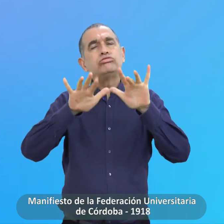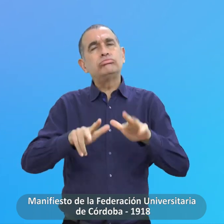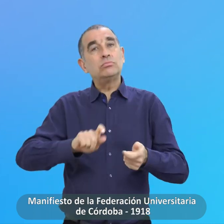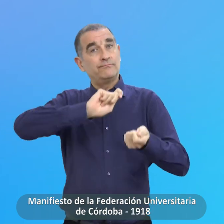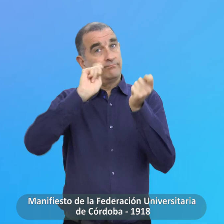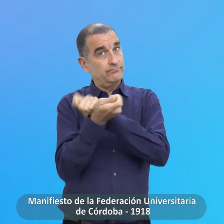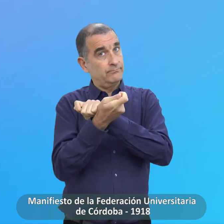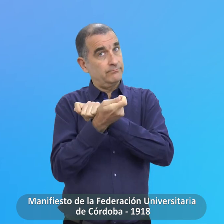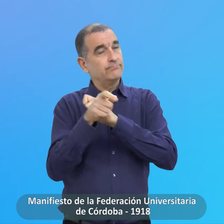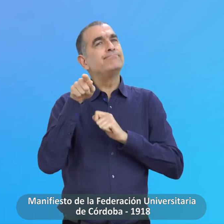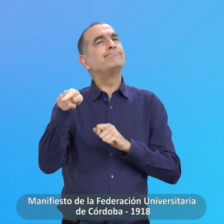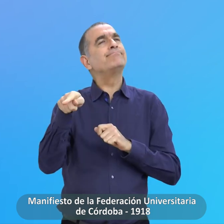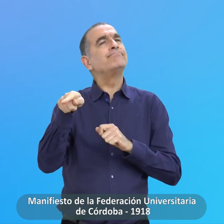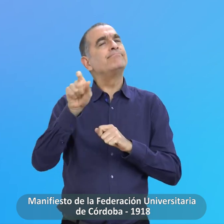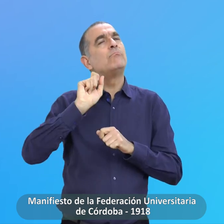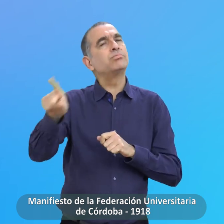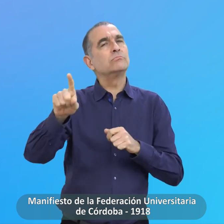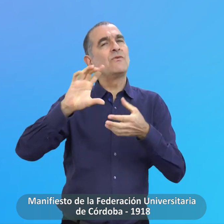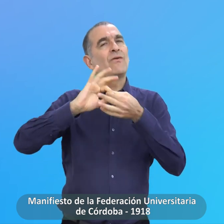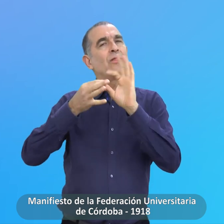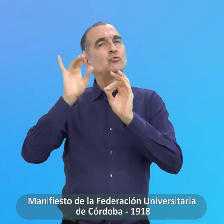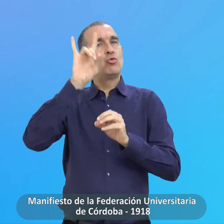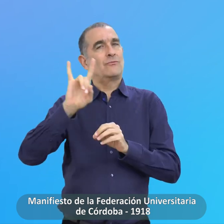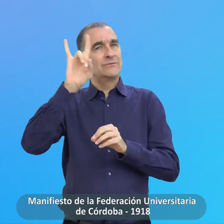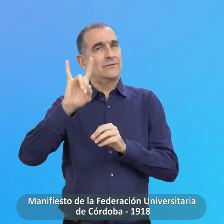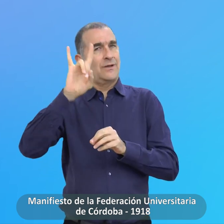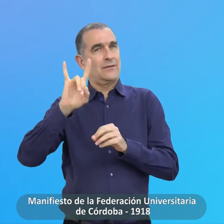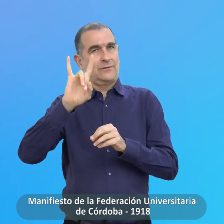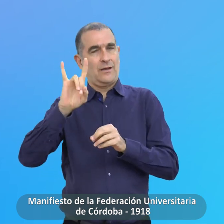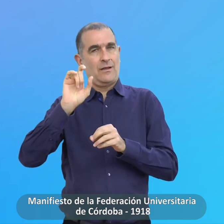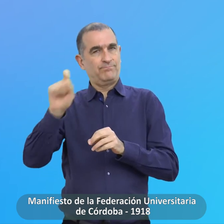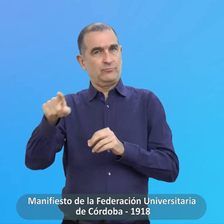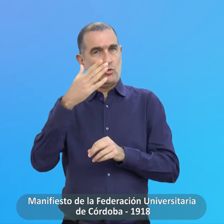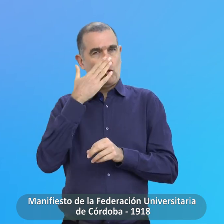Manifiesto de la Federación Universitaria de Córdoba 1918